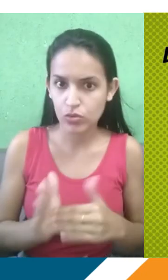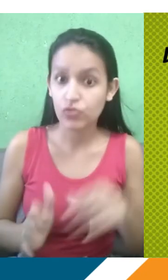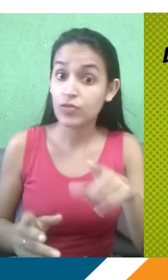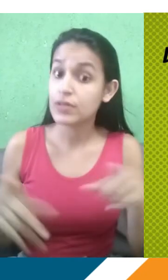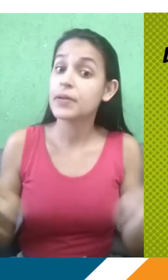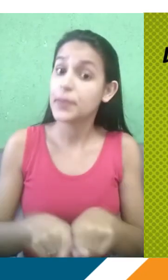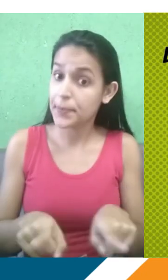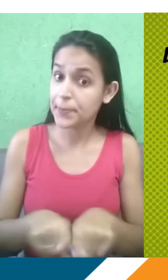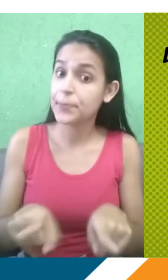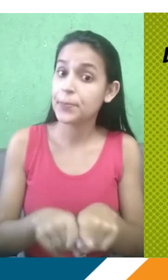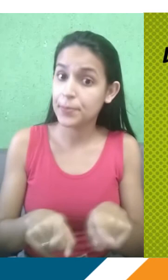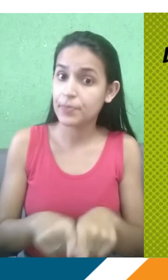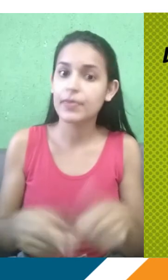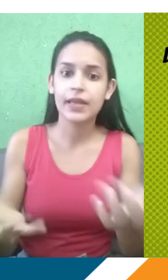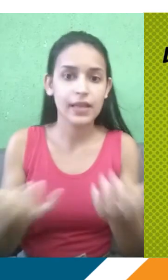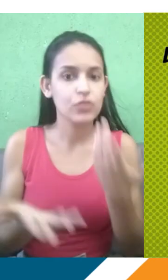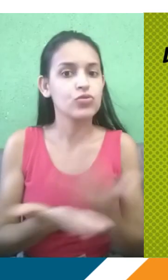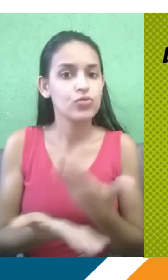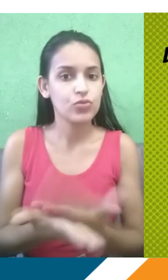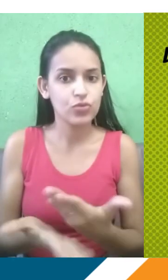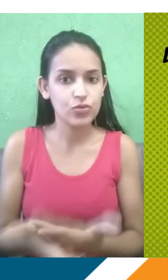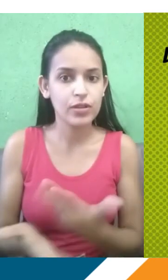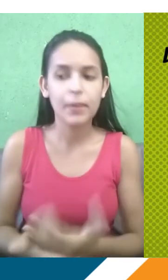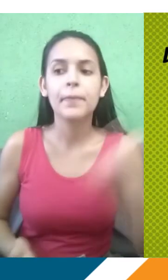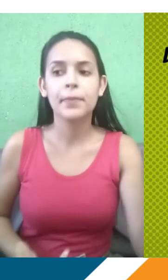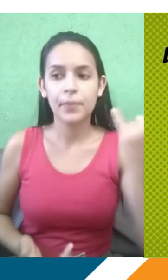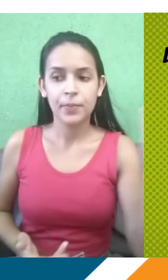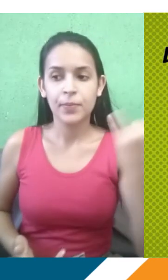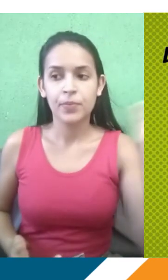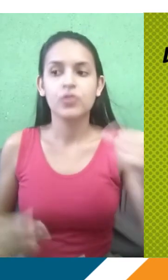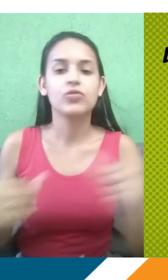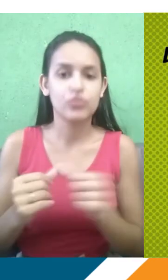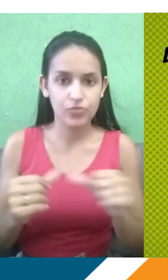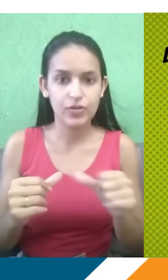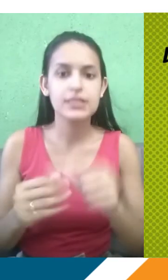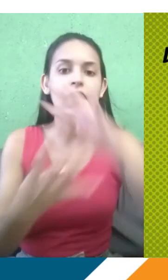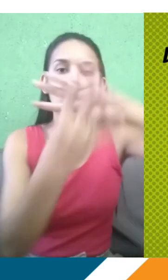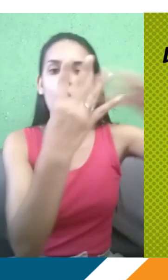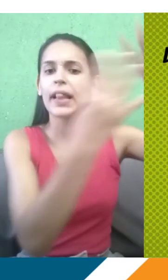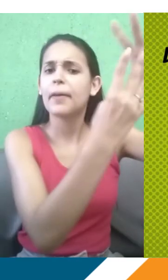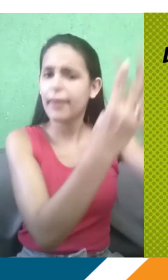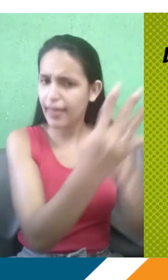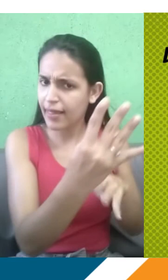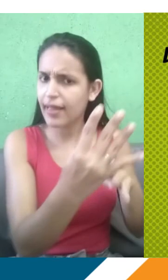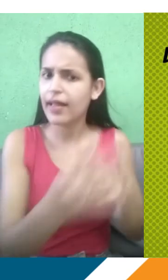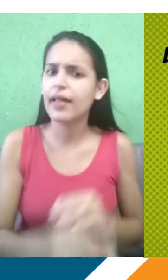estudos, também é muito provável que seja dinâmico para vocês também, que funcione para vocês também. ter um cronograma, ter um